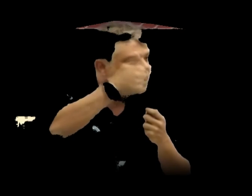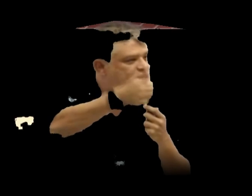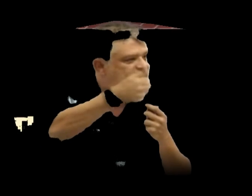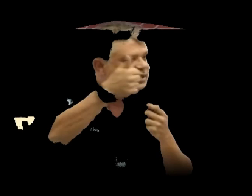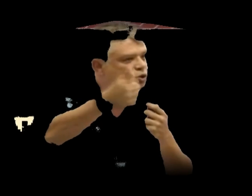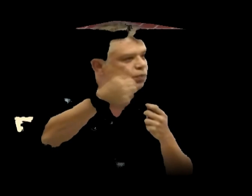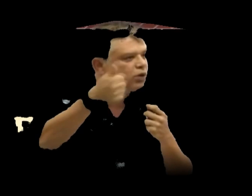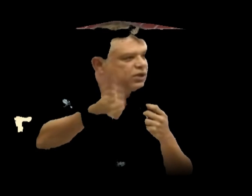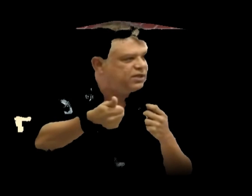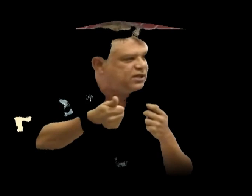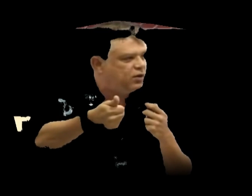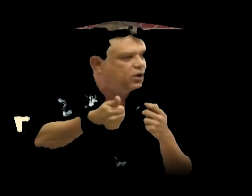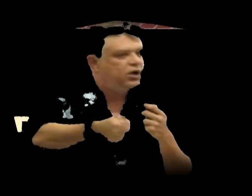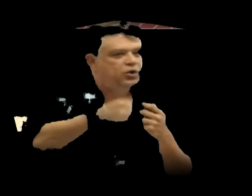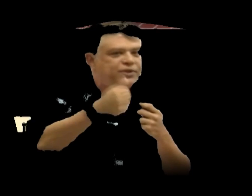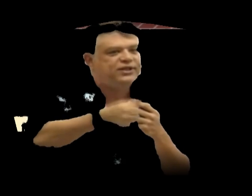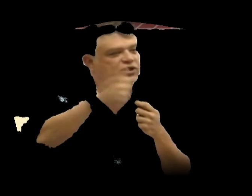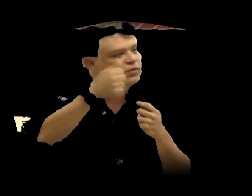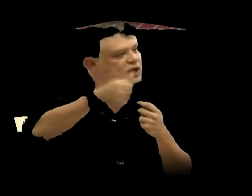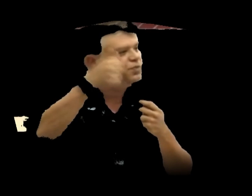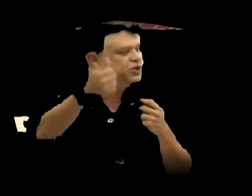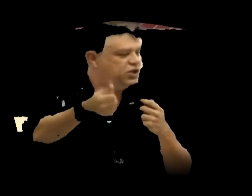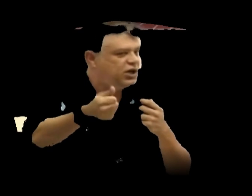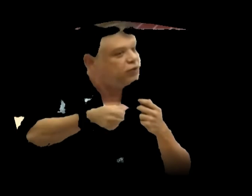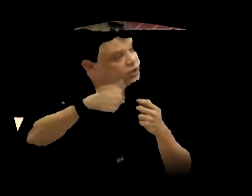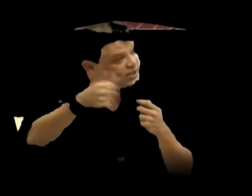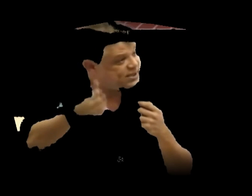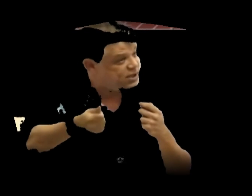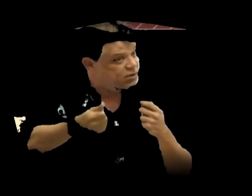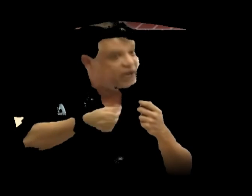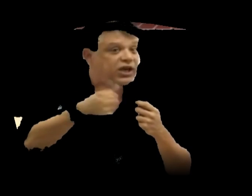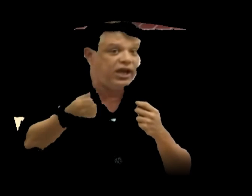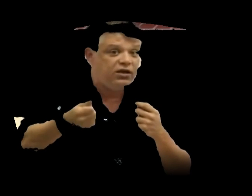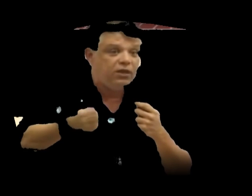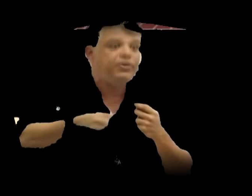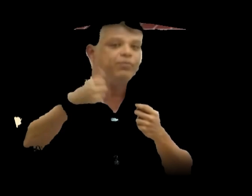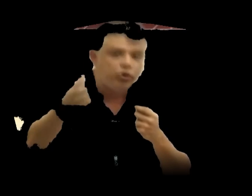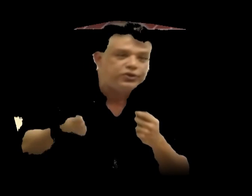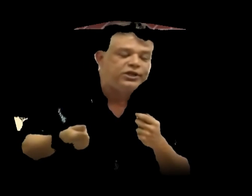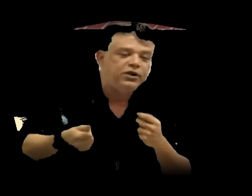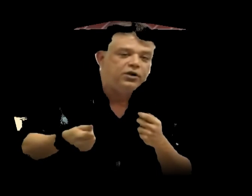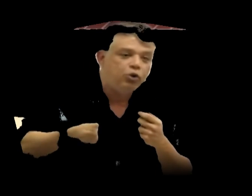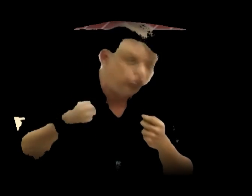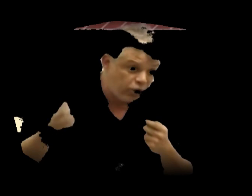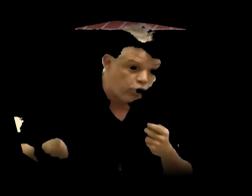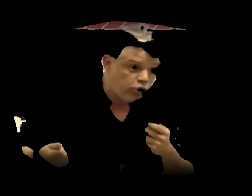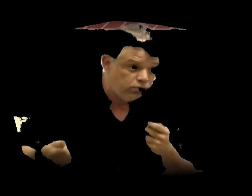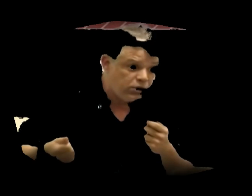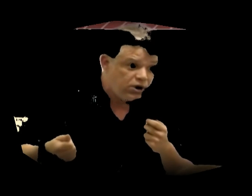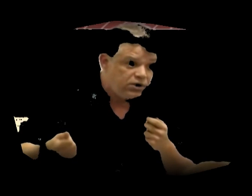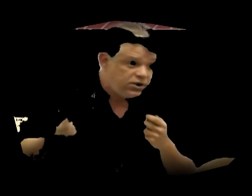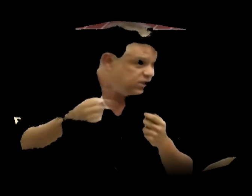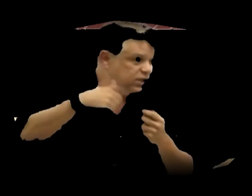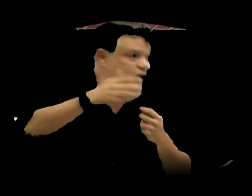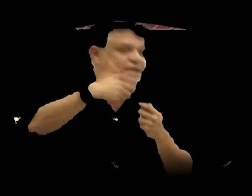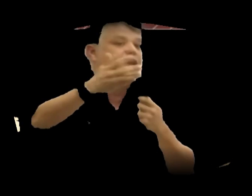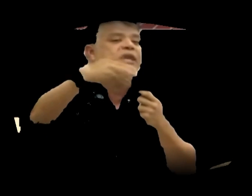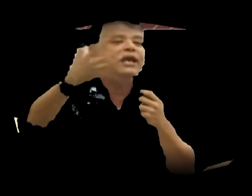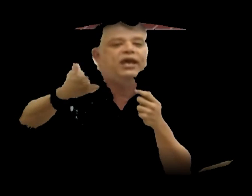liberação do polo da emissão. Eu não preciso mais pedir autorização a ninguém para produzir conteúdo. Se não quiser me ler,